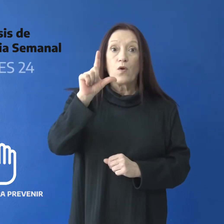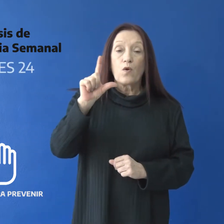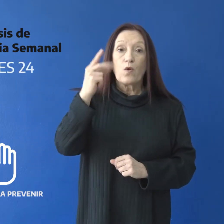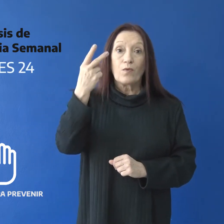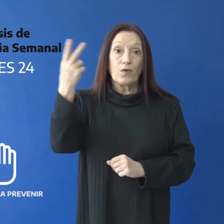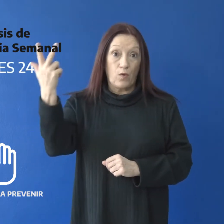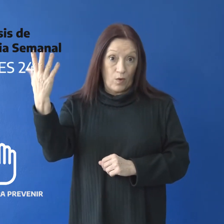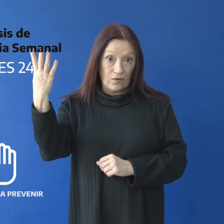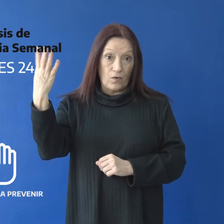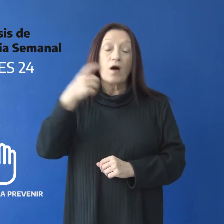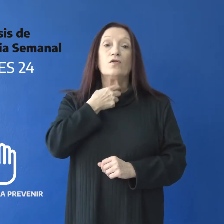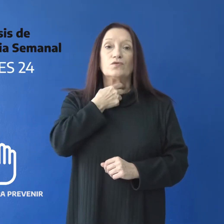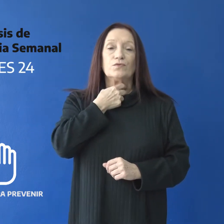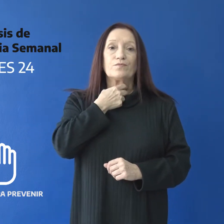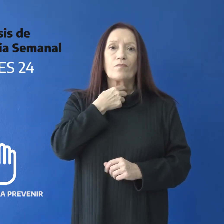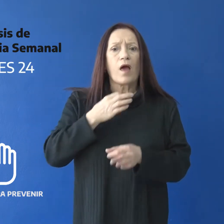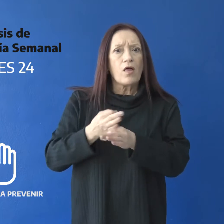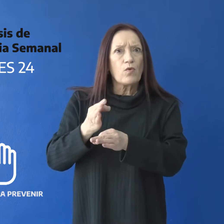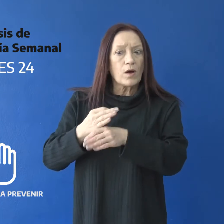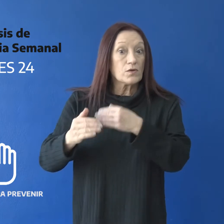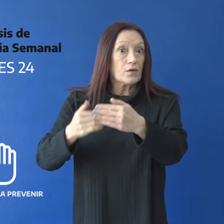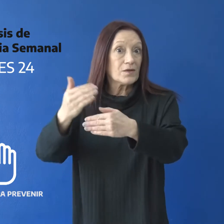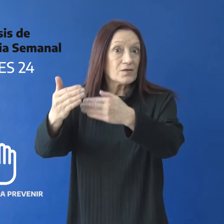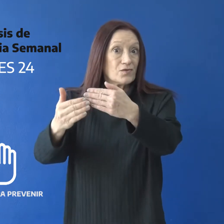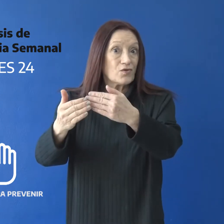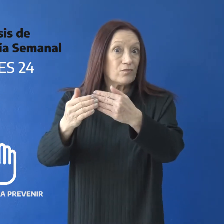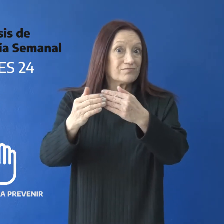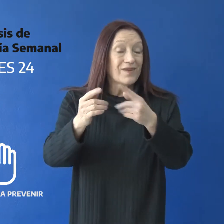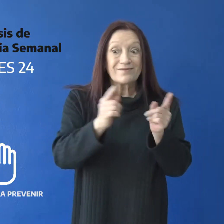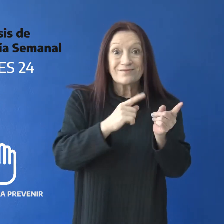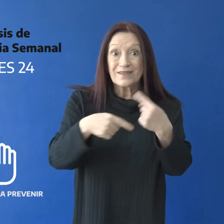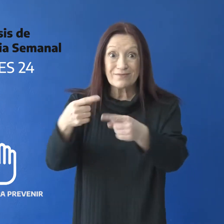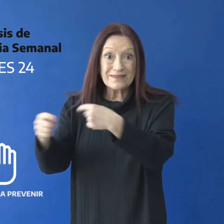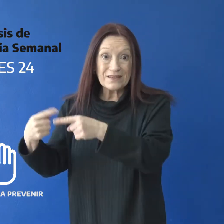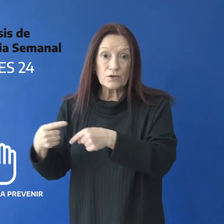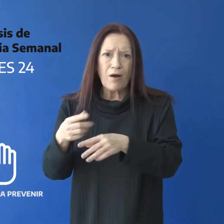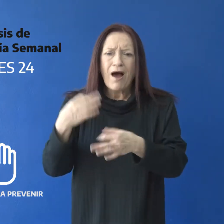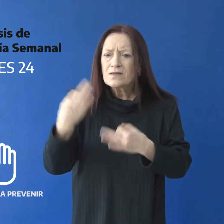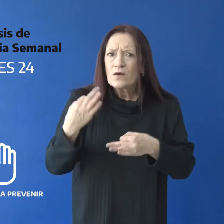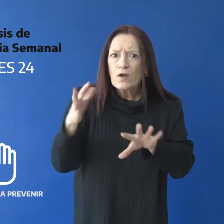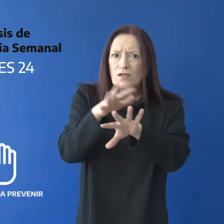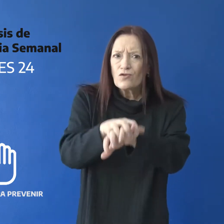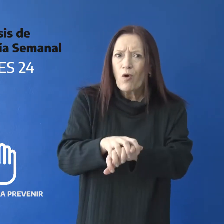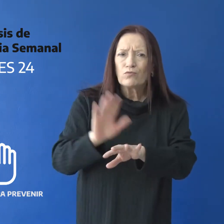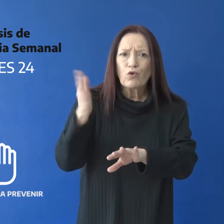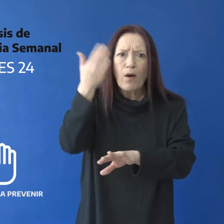24. Educación avanza en gestiones que garantizan la inclusión en la inserción laboral.